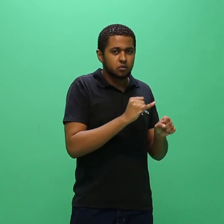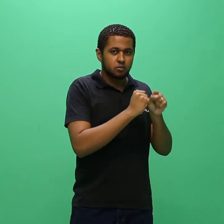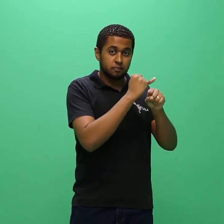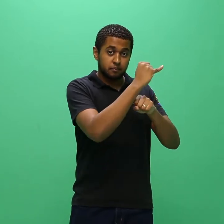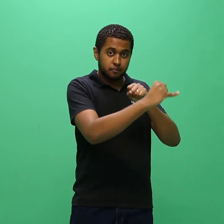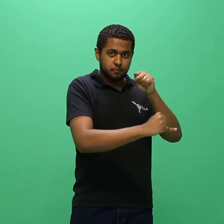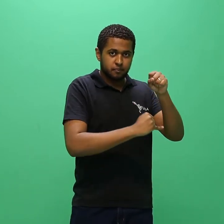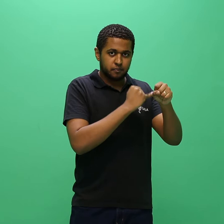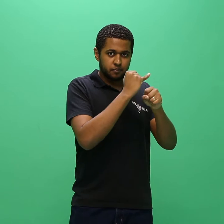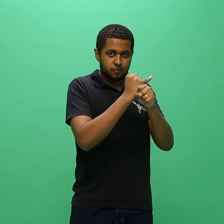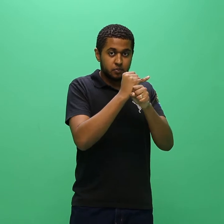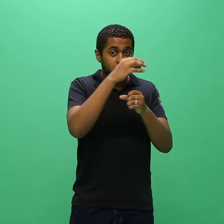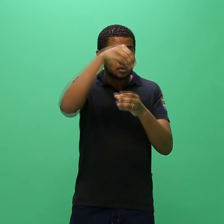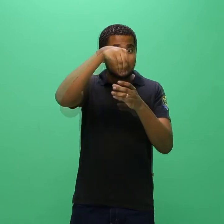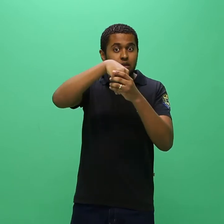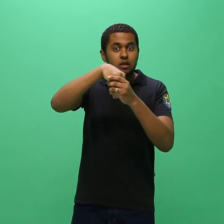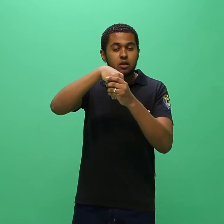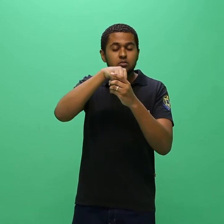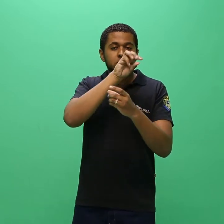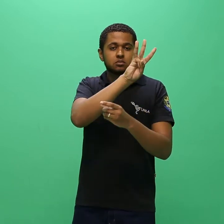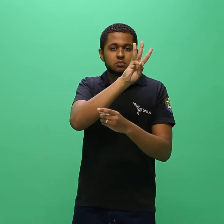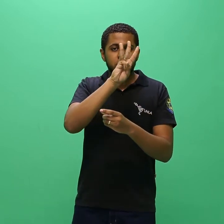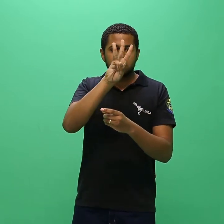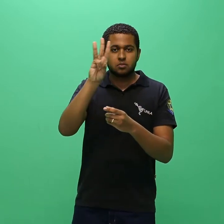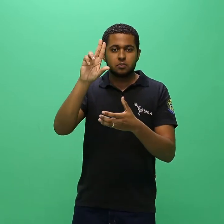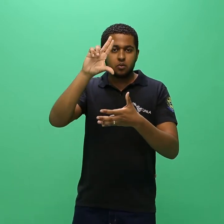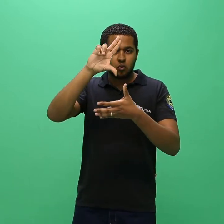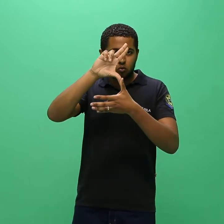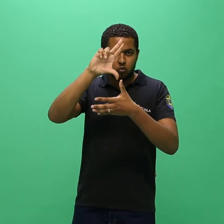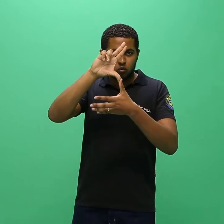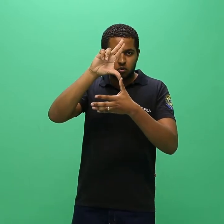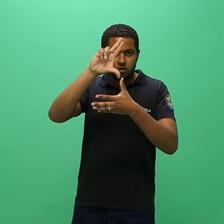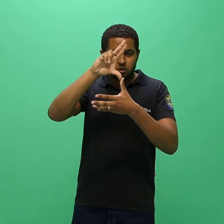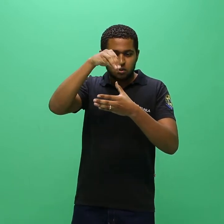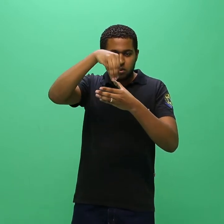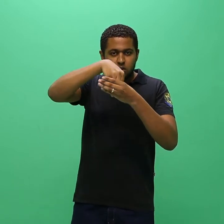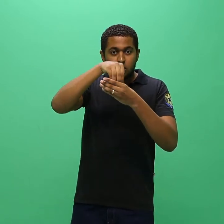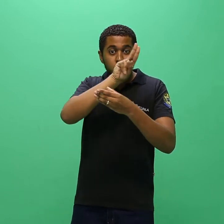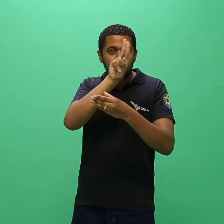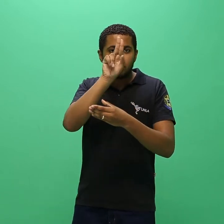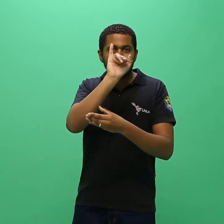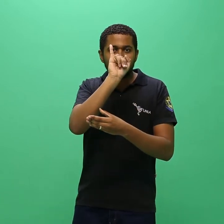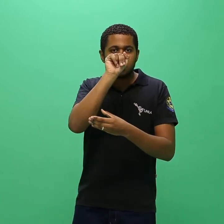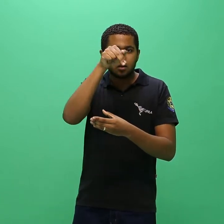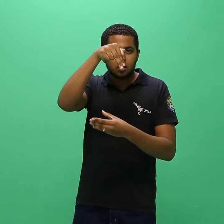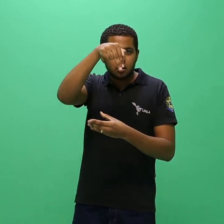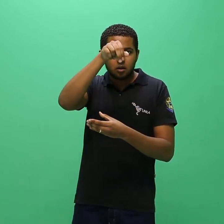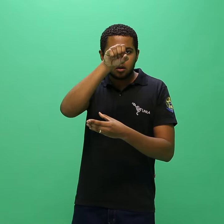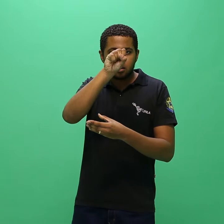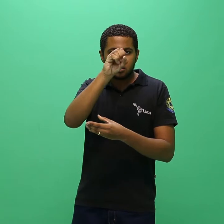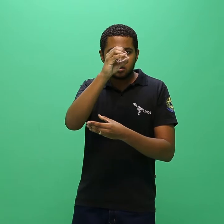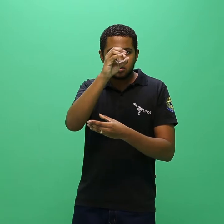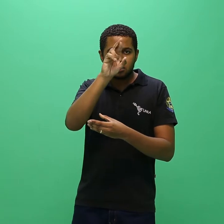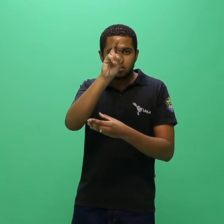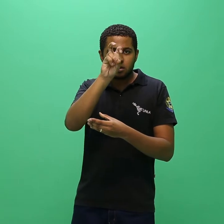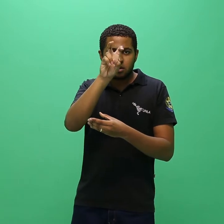período de 6 de setembro a 15 de outubro de 2018, conforme coronograma